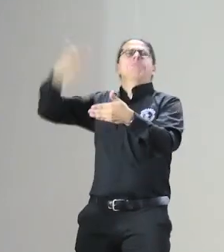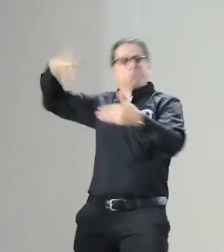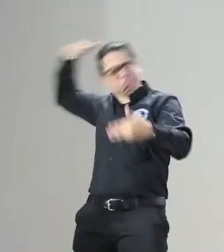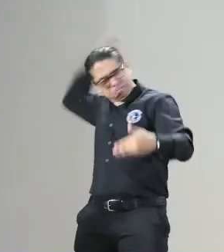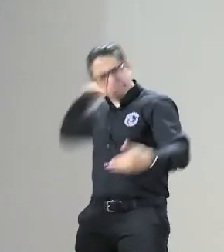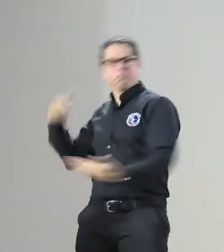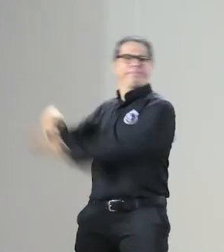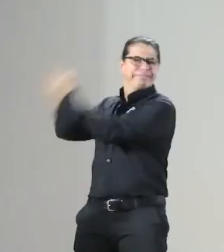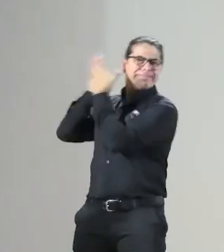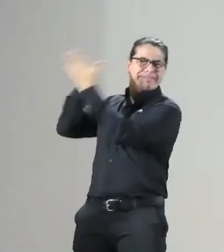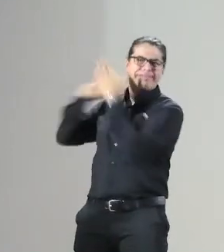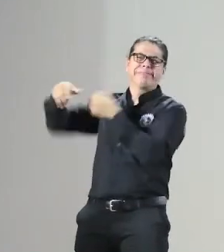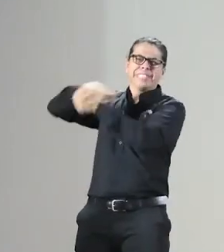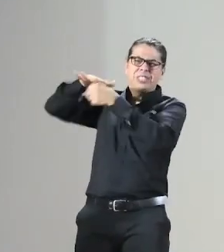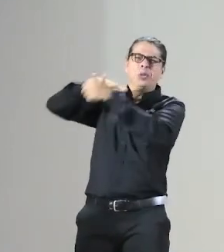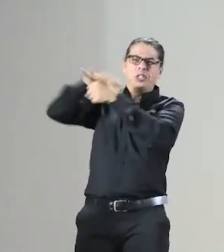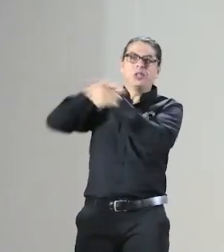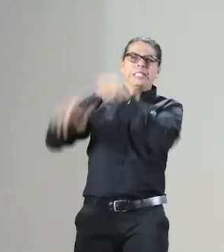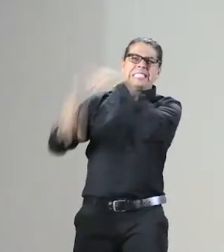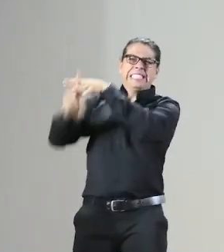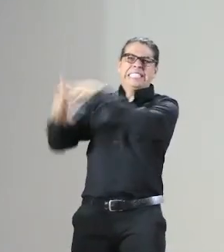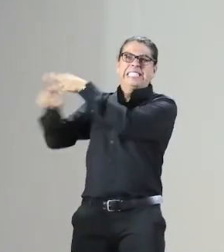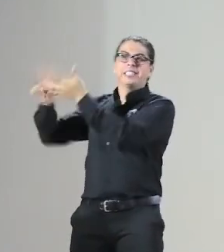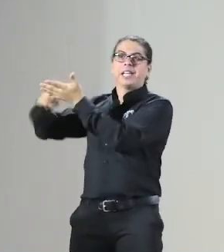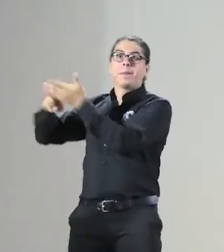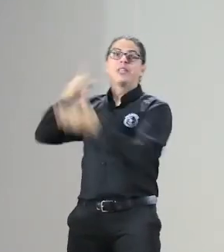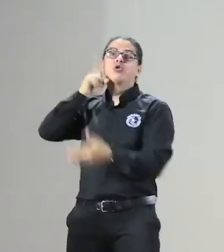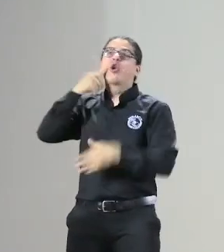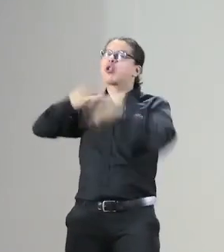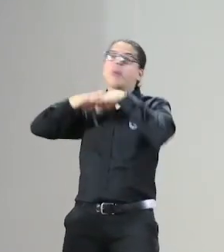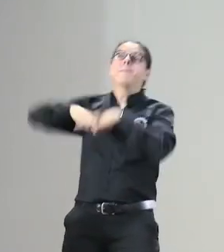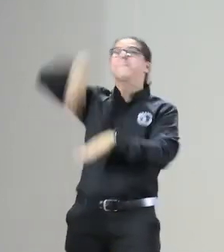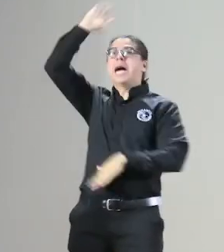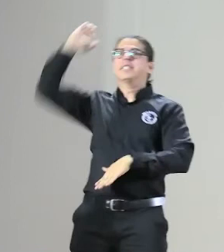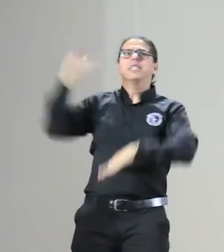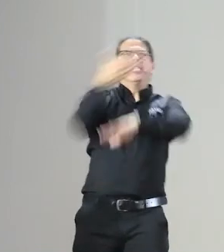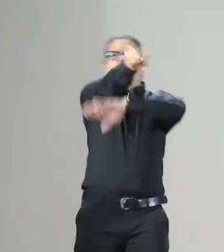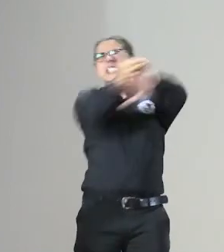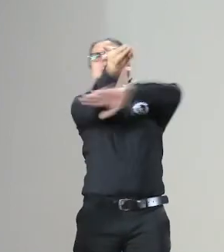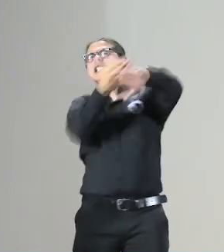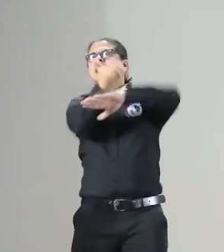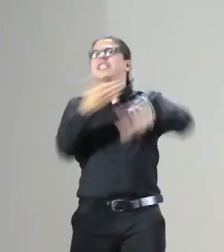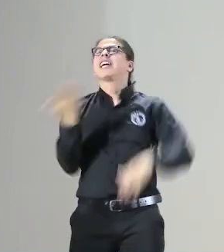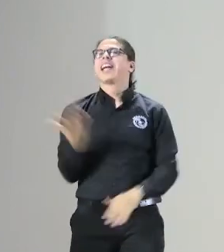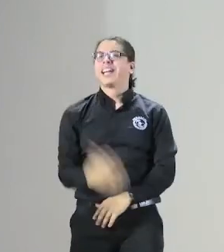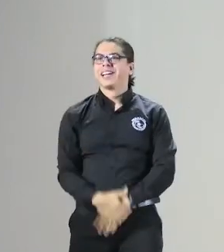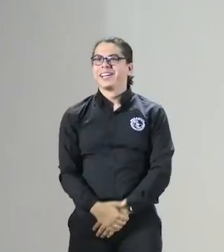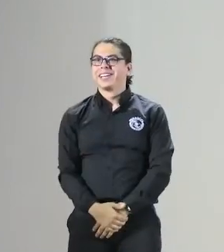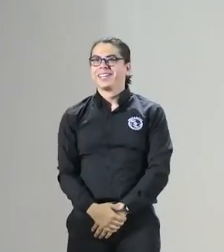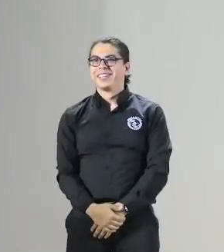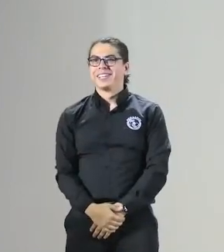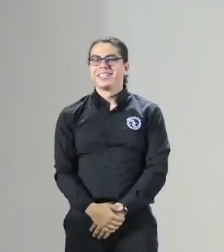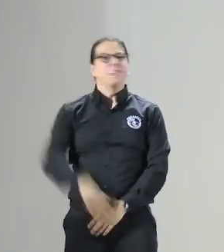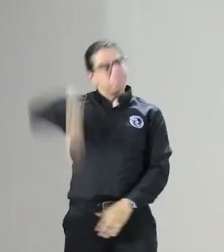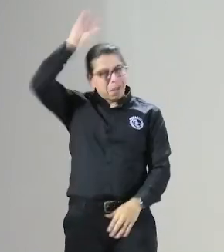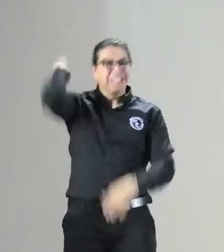hace dos tres años todas las situaciones que han venido surgiendo y sobre todo las personas sordas que venían exigiendo